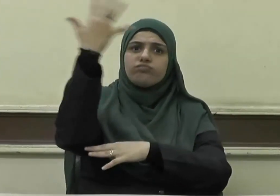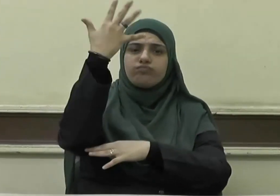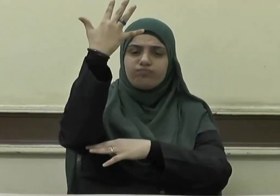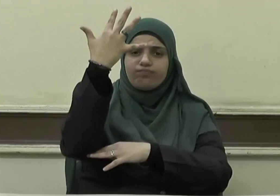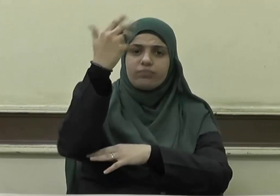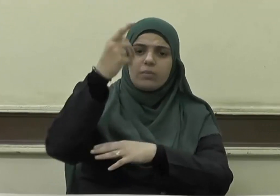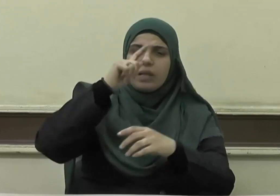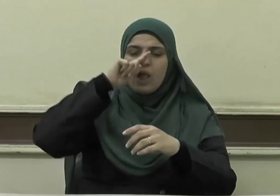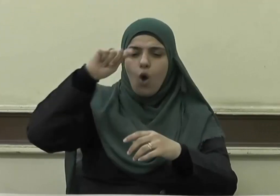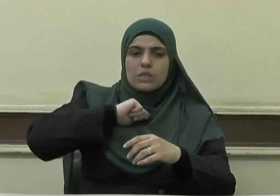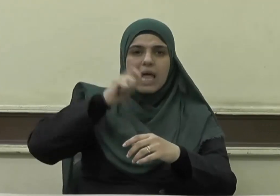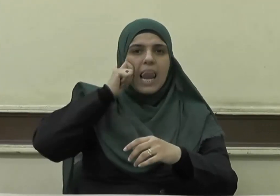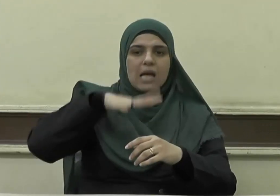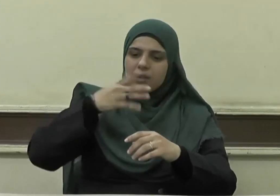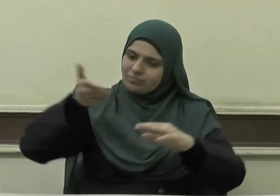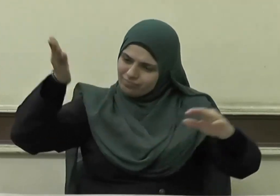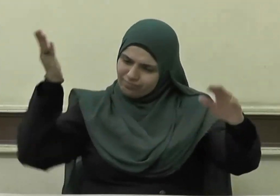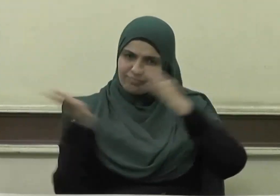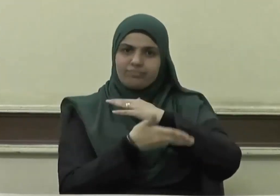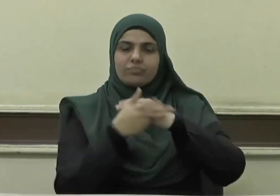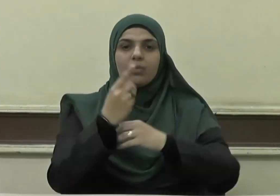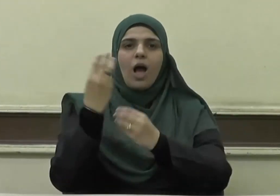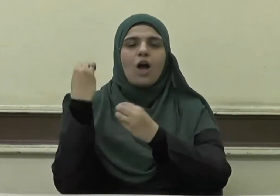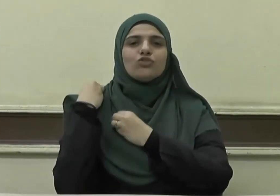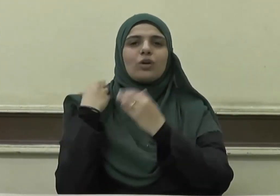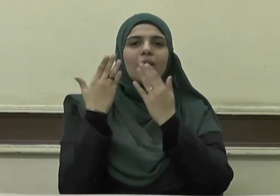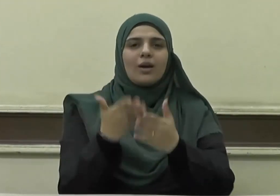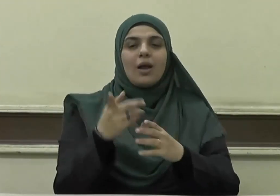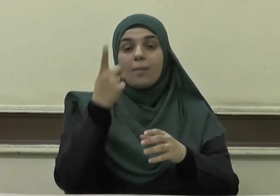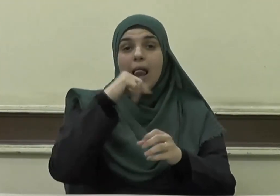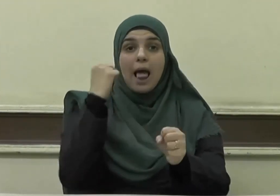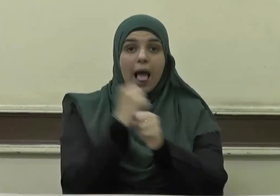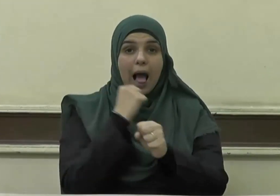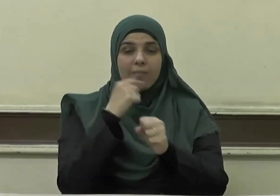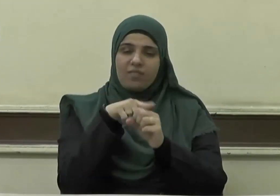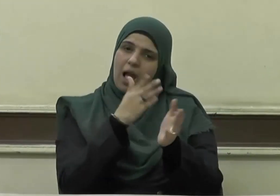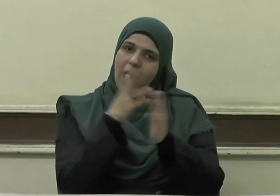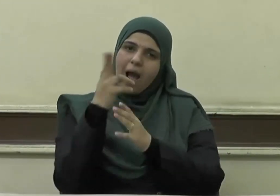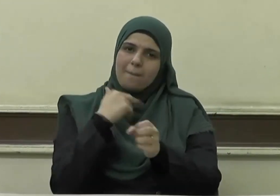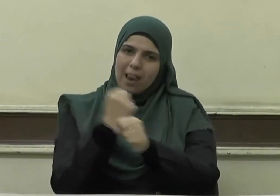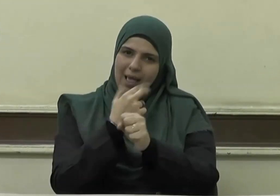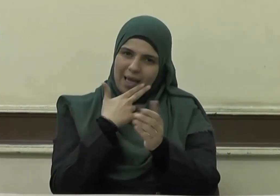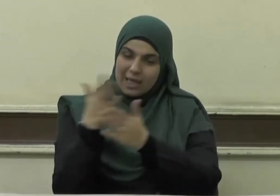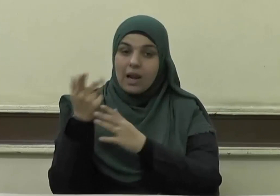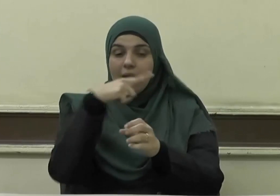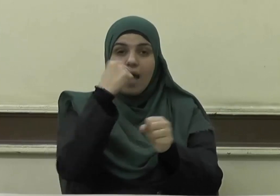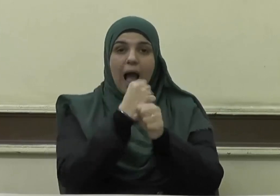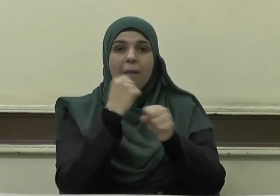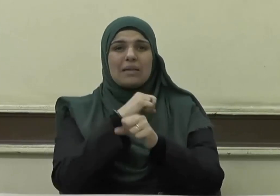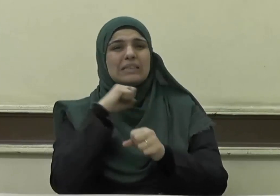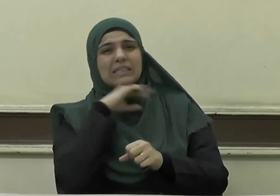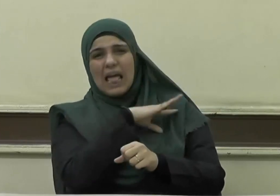تؤذي الناس أما العمل السيء فيشمل كل عمل